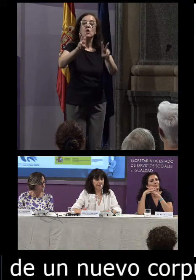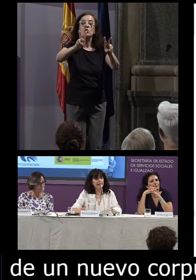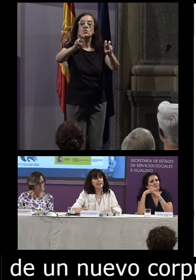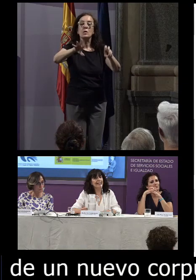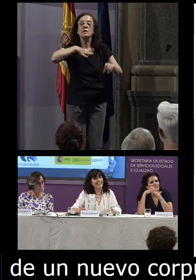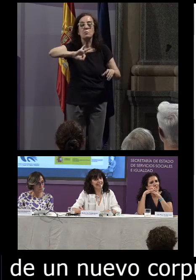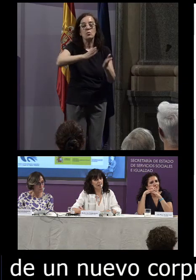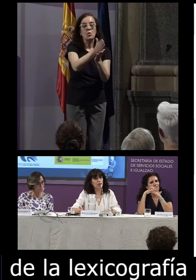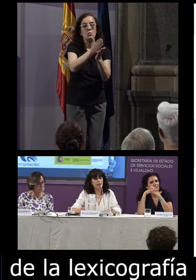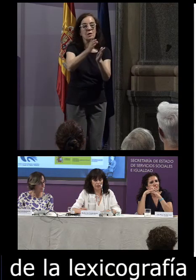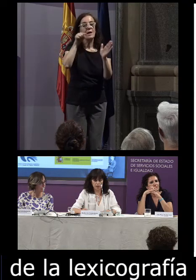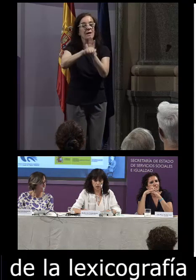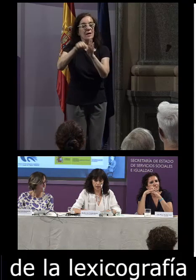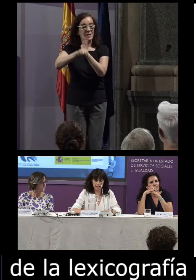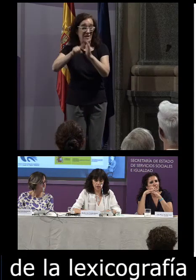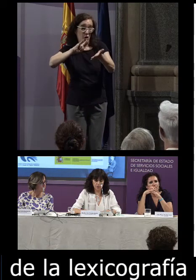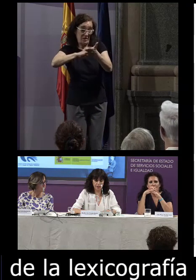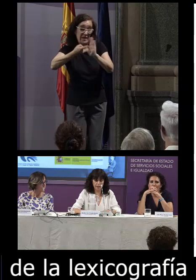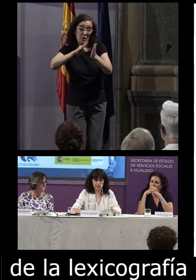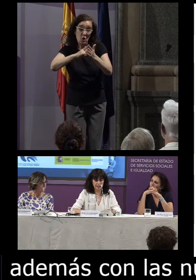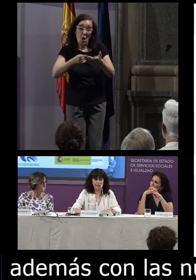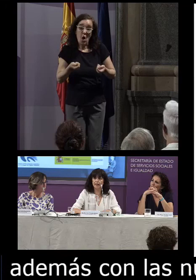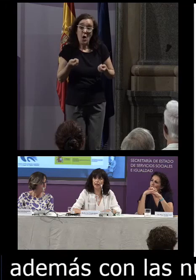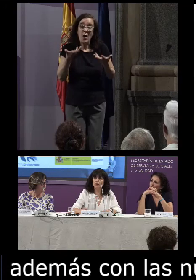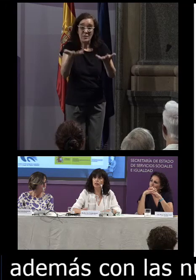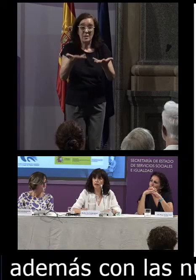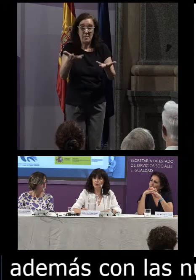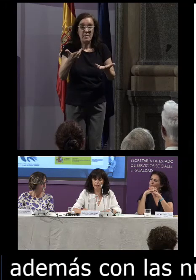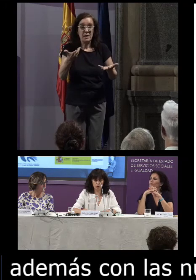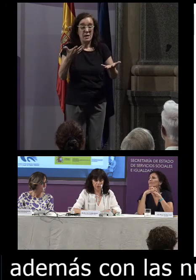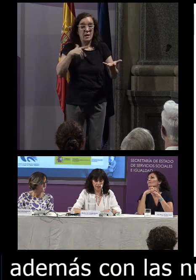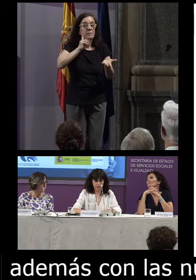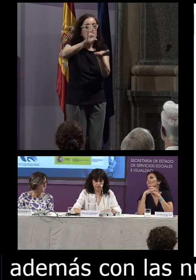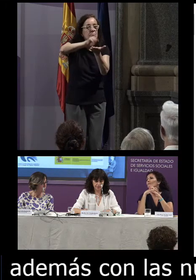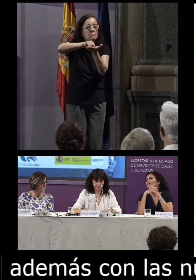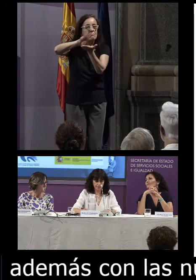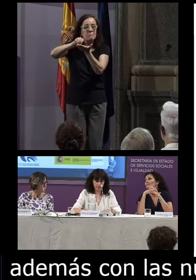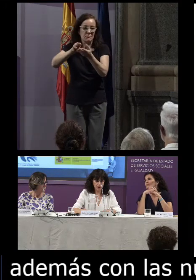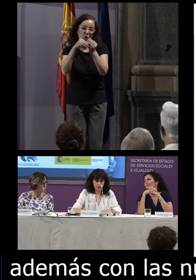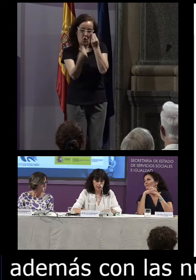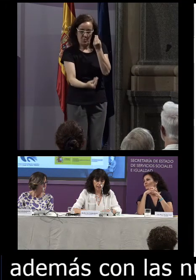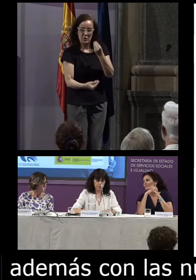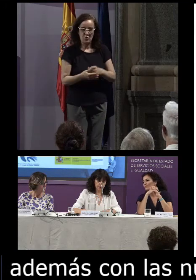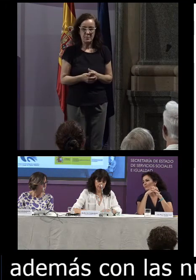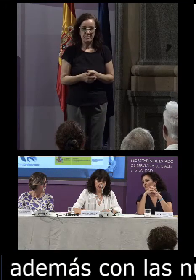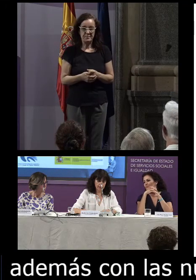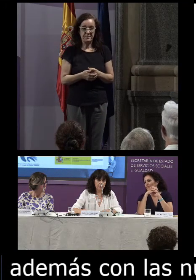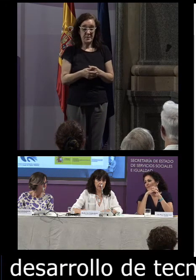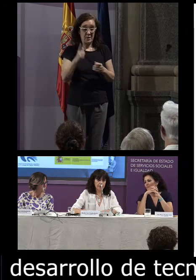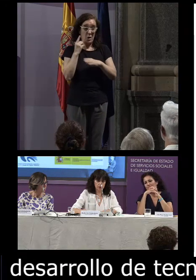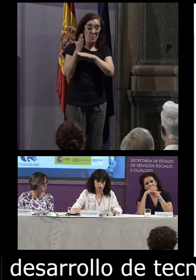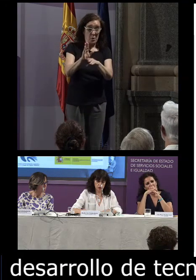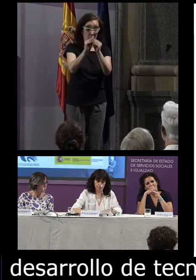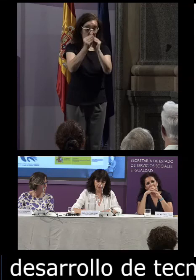posibilidades que el desarrollo de la tecnología ofrecía para la adquisición de fuentes documentales la propuesta para la